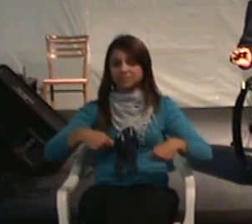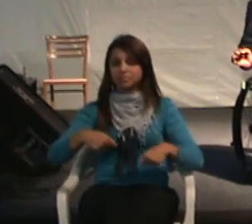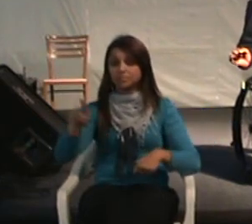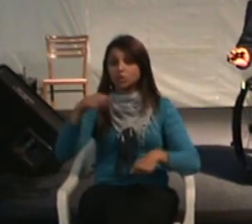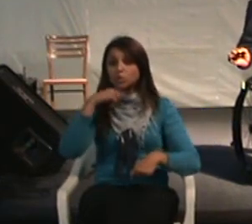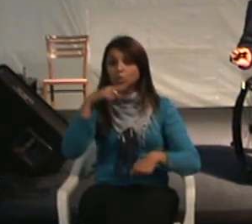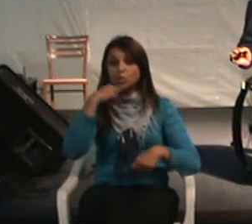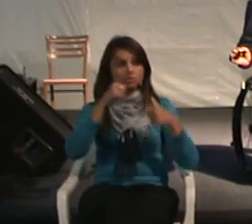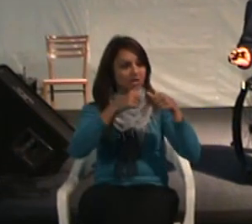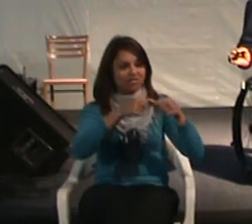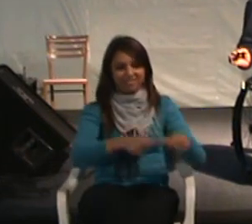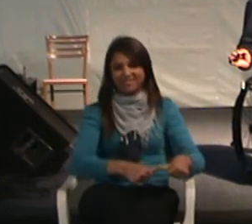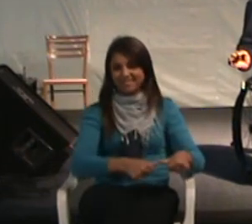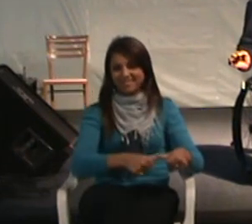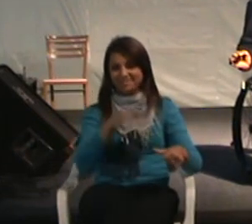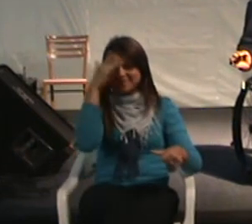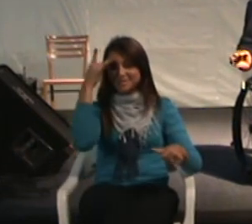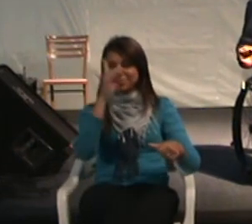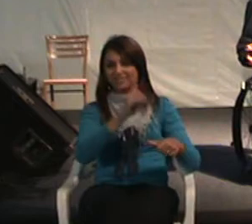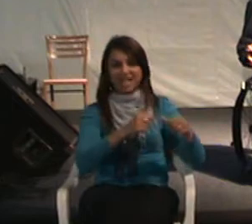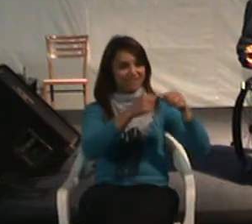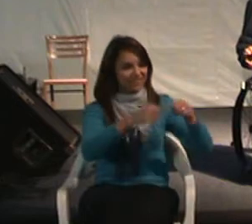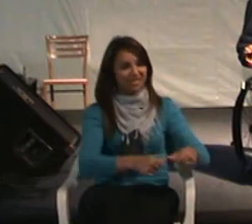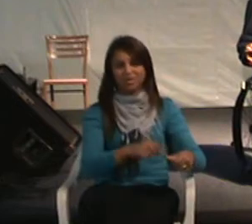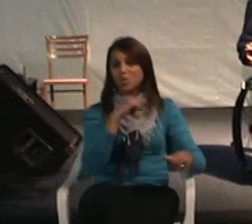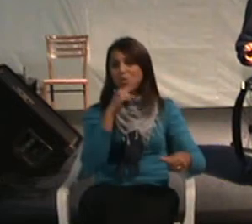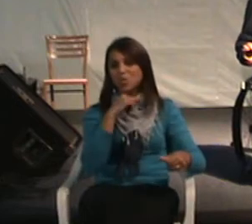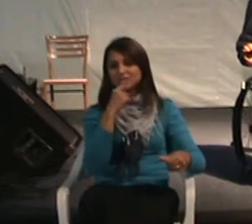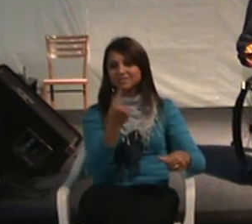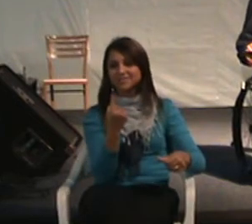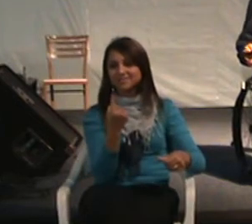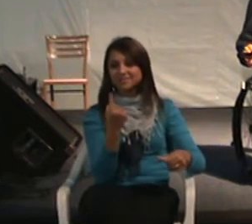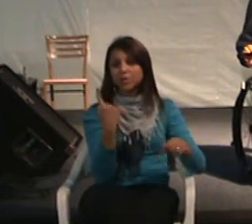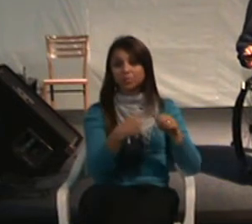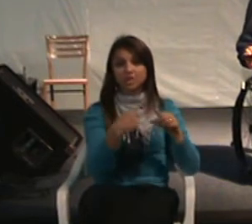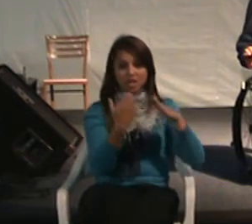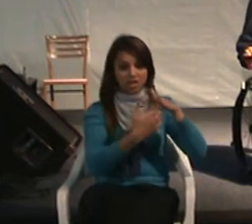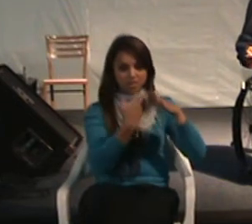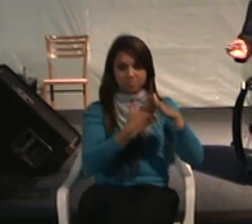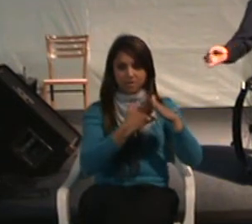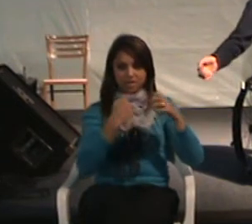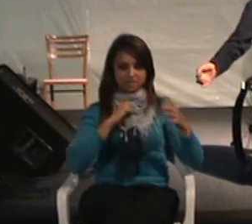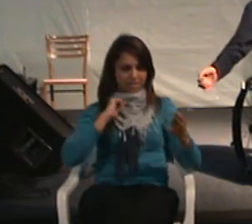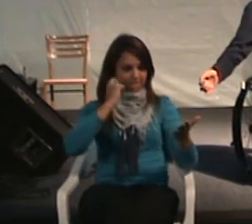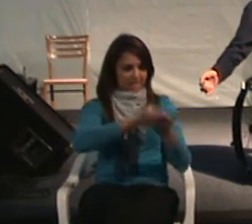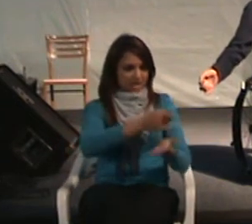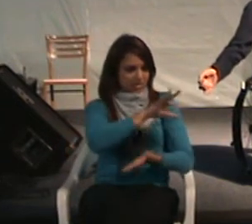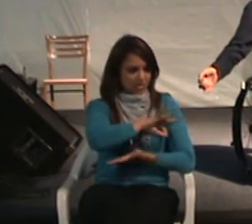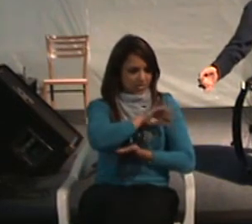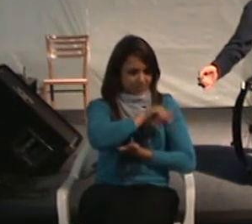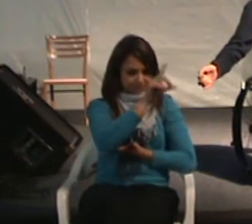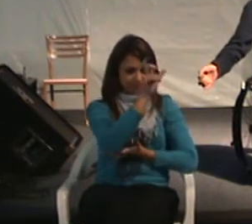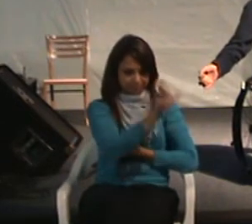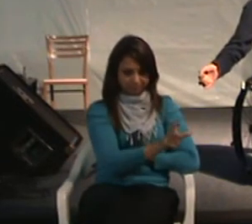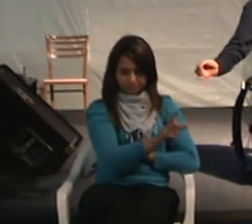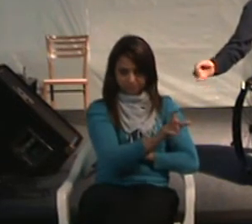consegue reter a pessoa com deficiência. Por quê? Essa empresa está pagando X. A outra empresa precisa